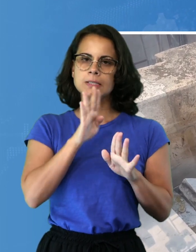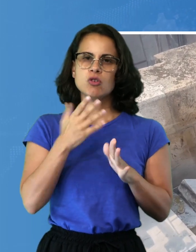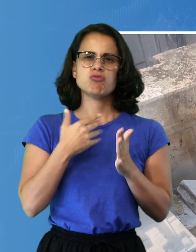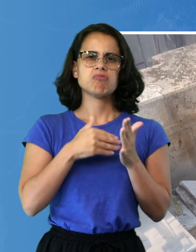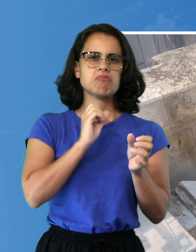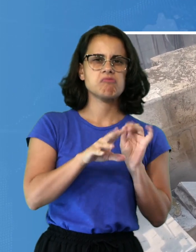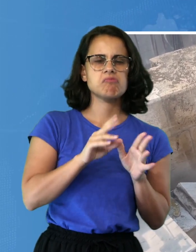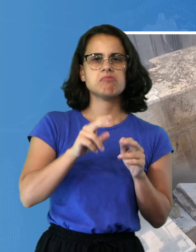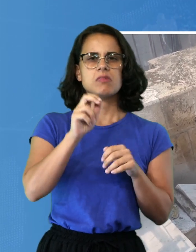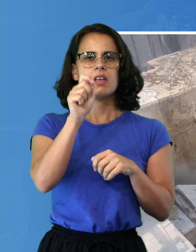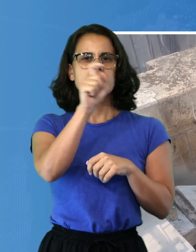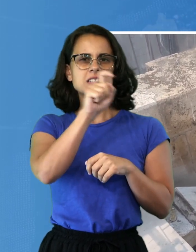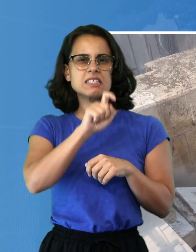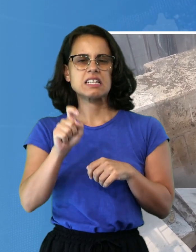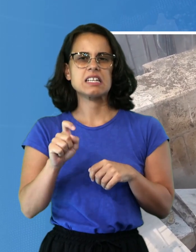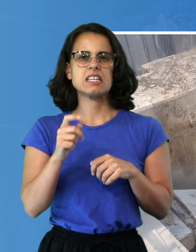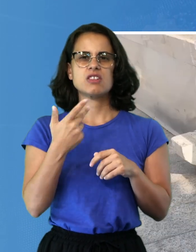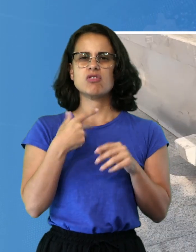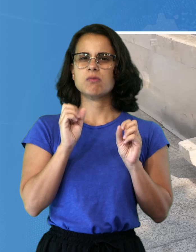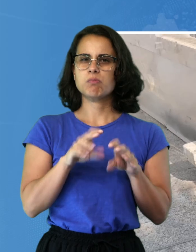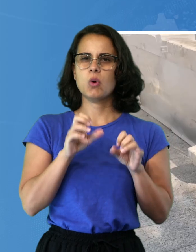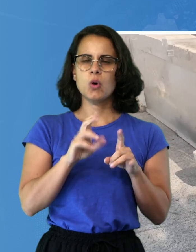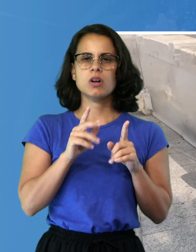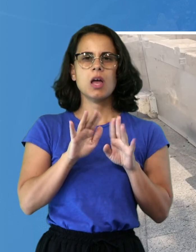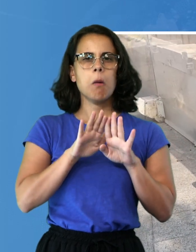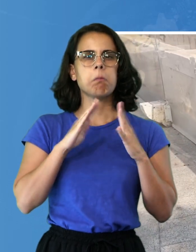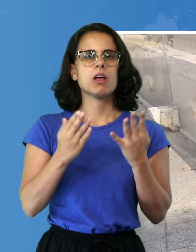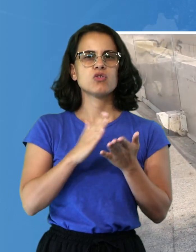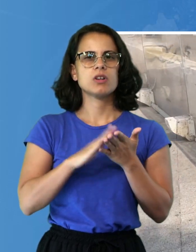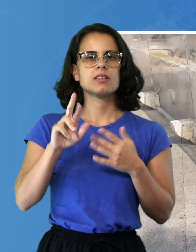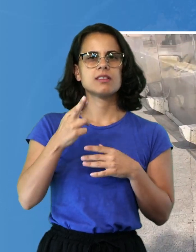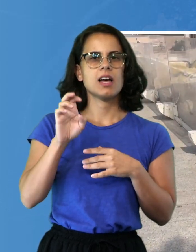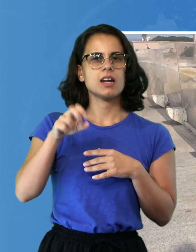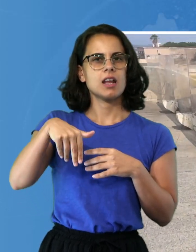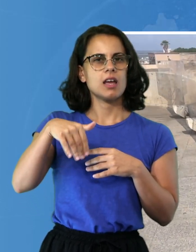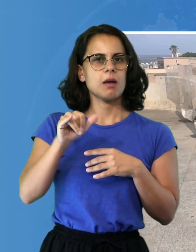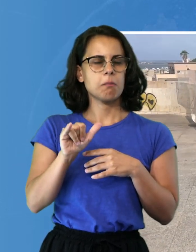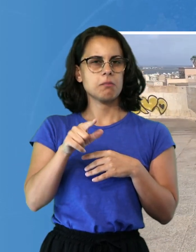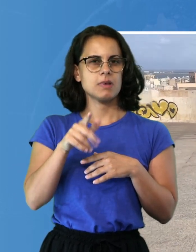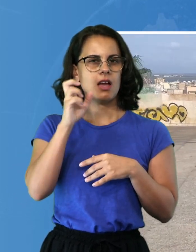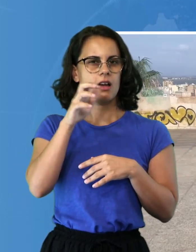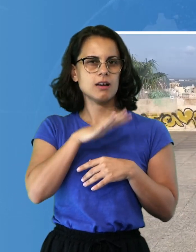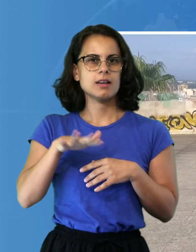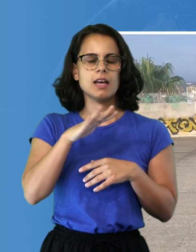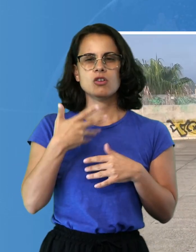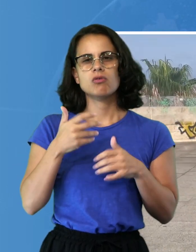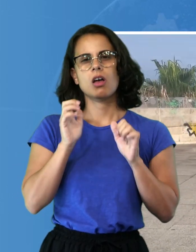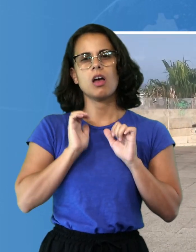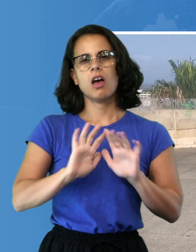che il bastione di San Remy, uno dei luoghi simbolo della città di Cagliari, sia in stato di abbandono e degrado, non è una novità. L'ultimo episodio però